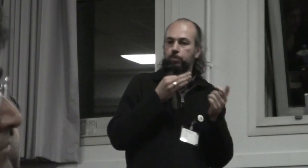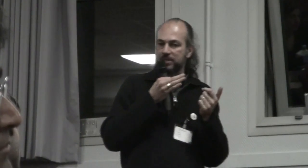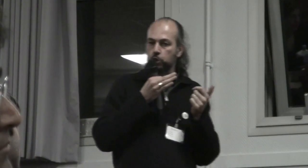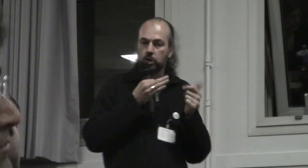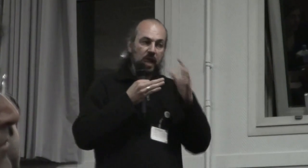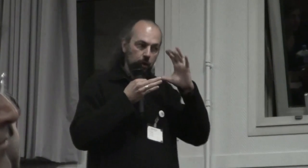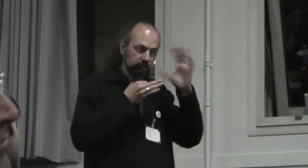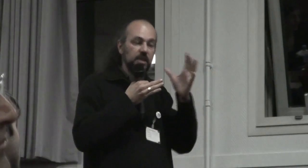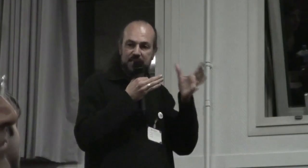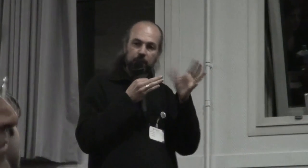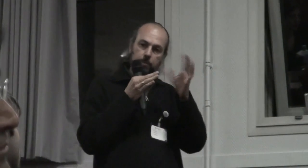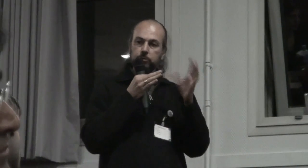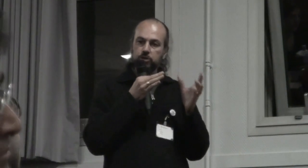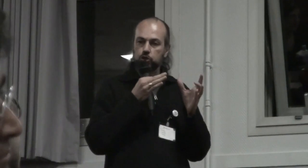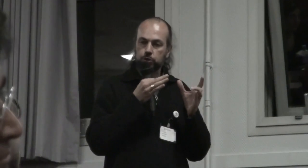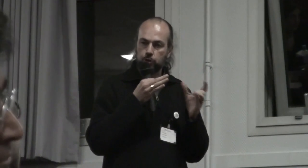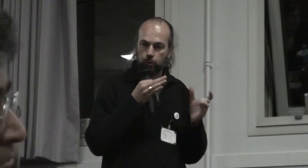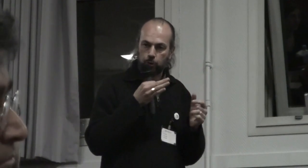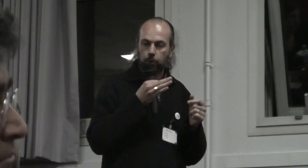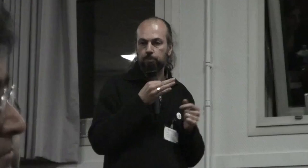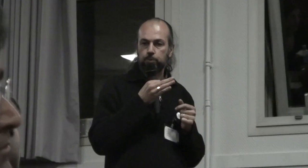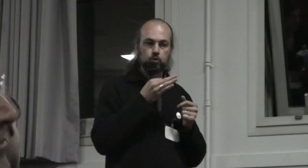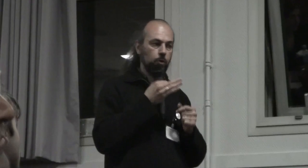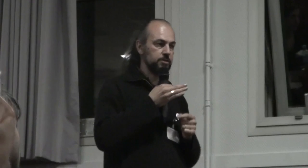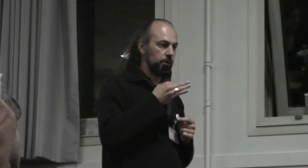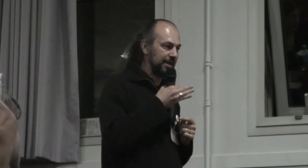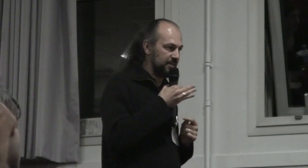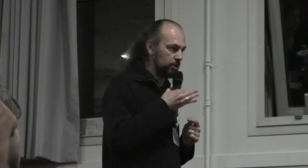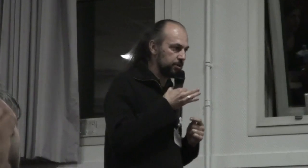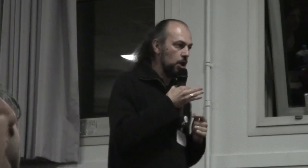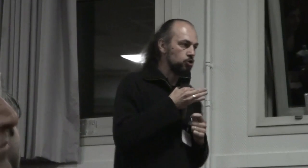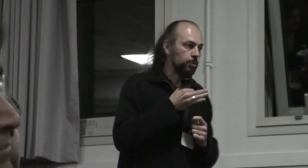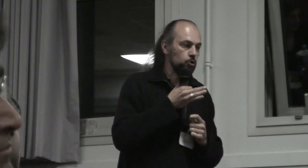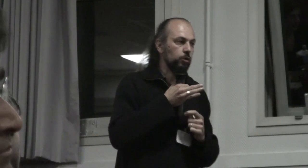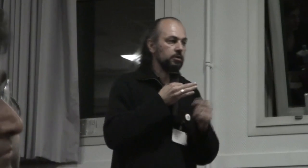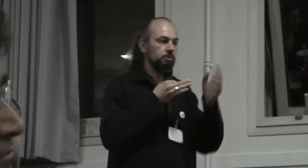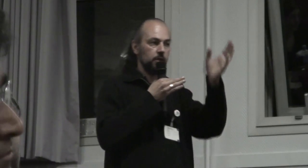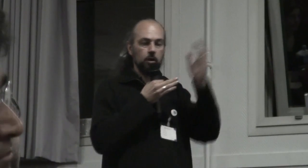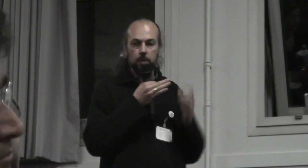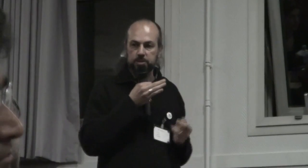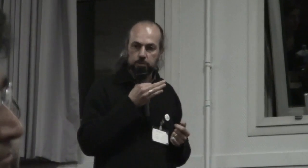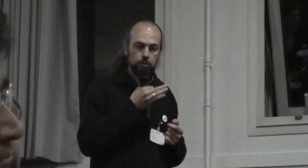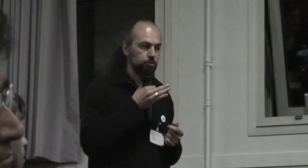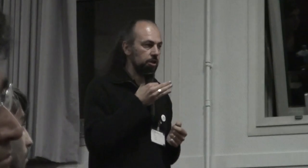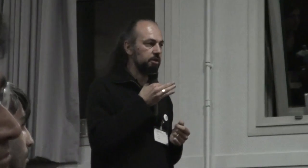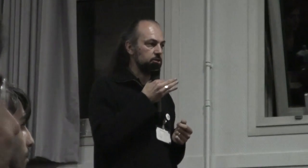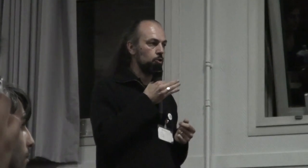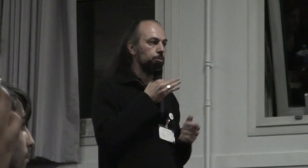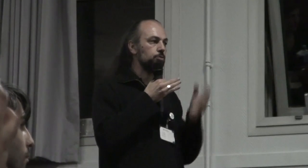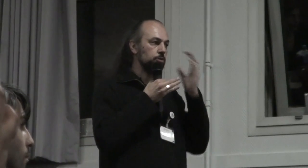de personnes qui expérimentent des choses plus ou moins équivalentes je pense au cas de Neil Hardison dont il a été question plus tôt